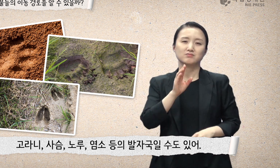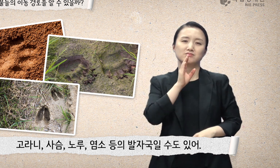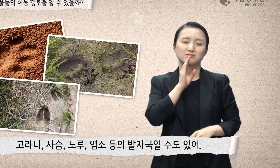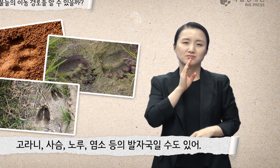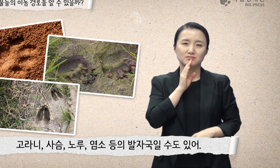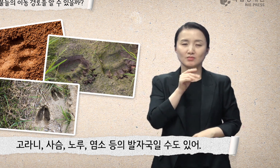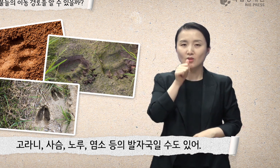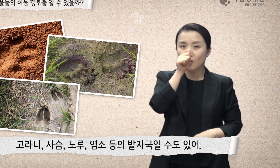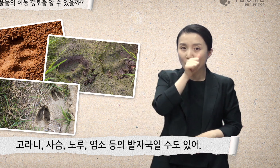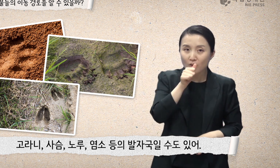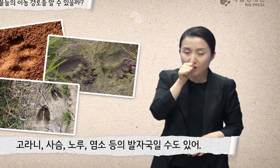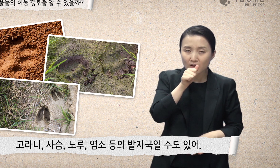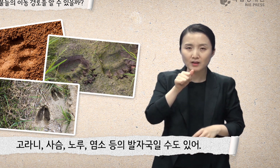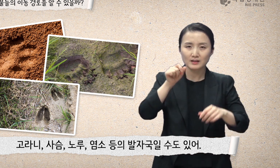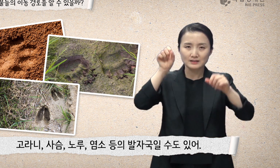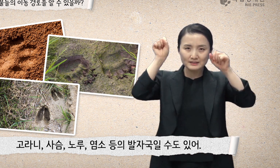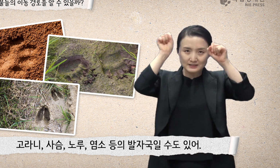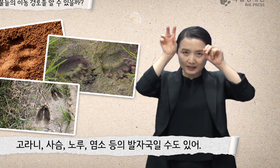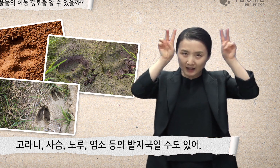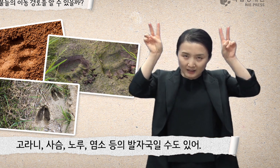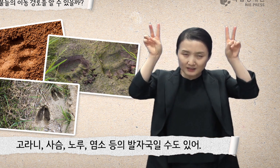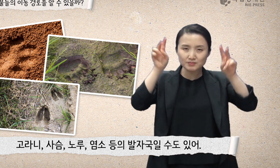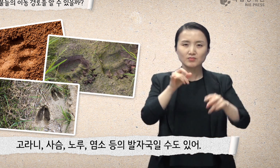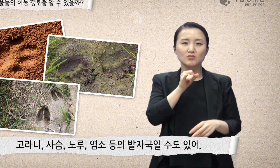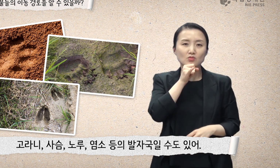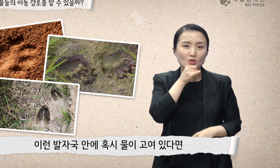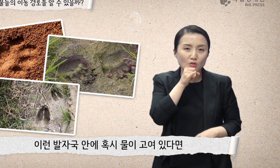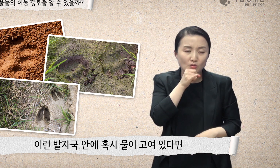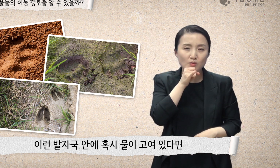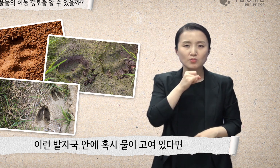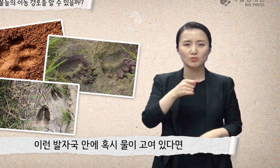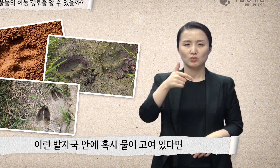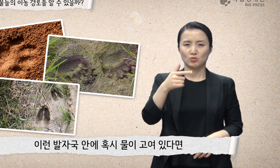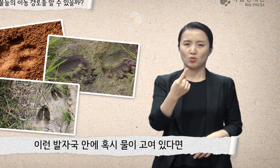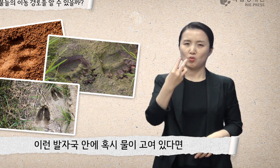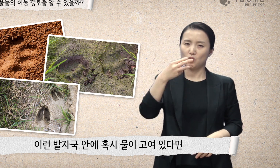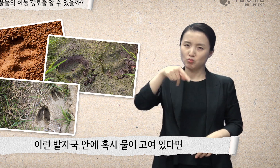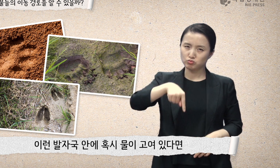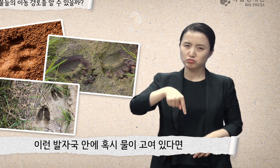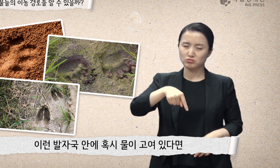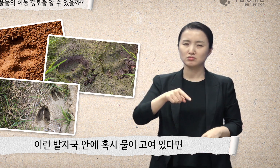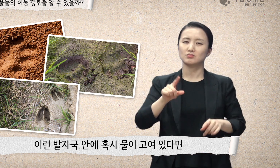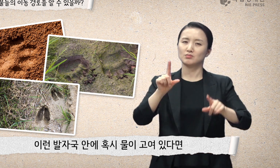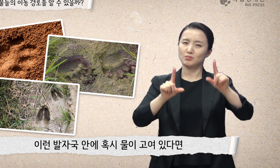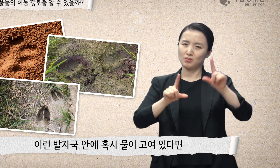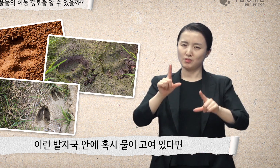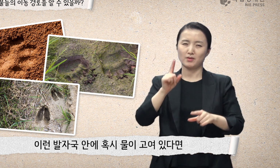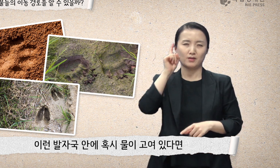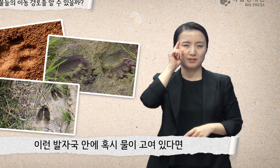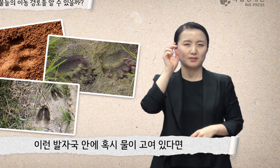노루, 염소 등의 발자국일 수도 있어. 이런 발자국 안에 혹시 물이 고여 있다면